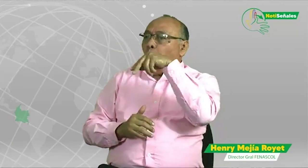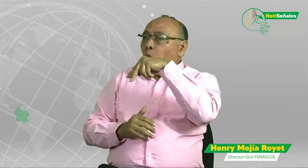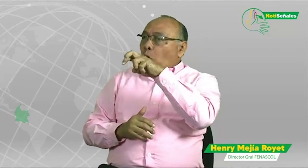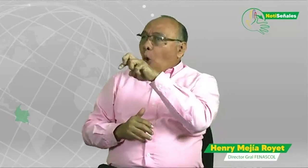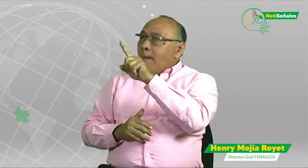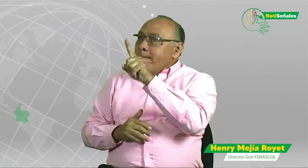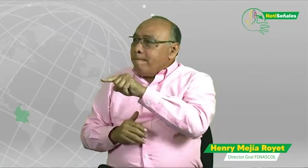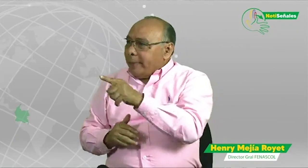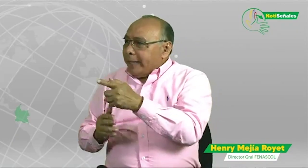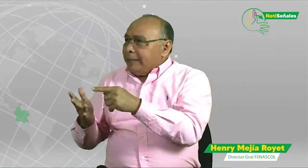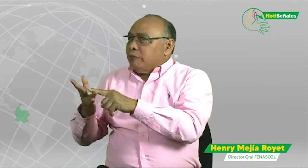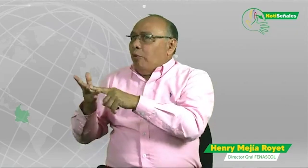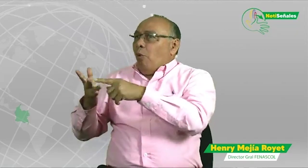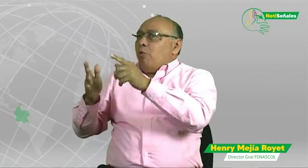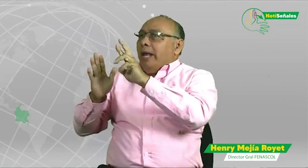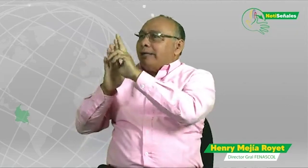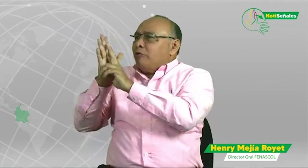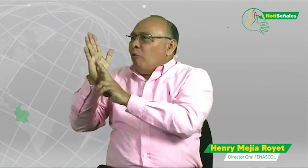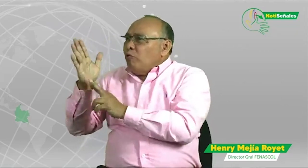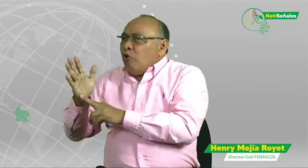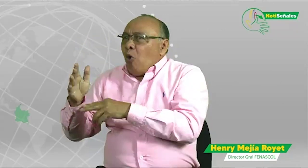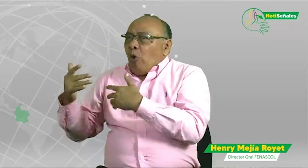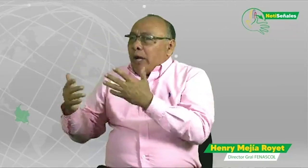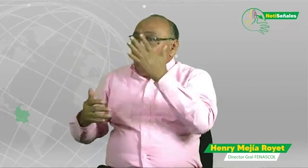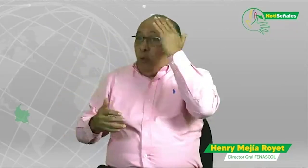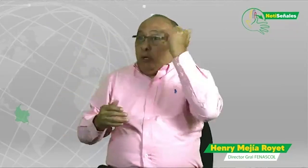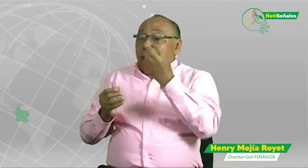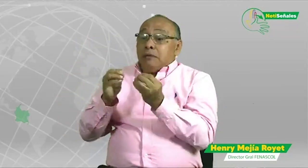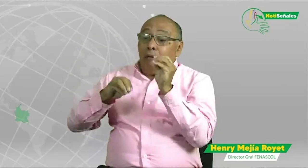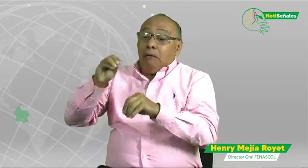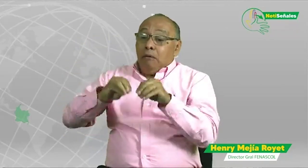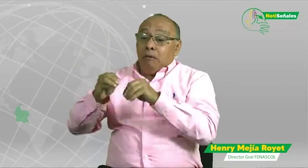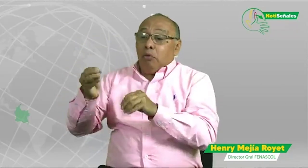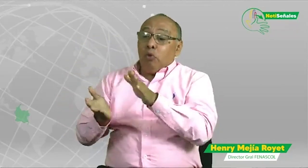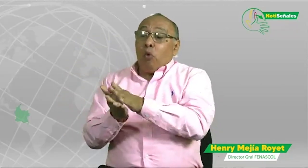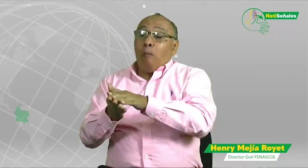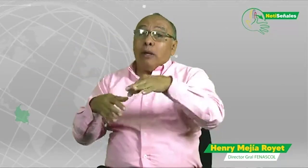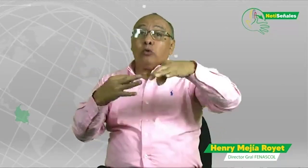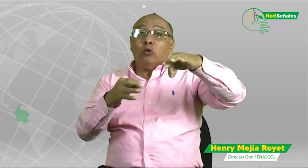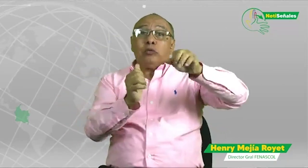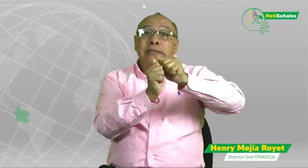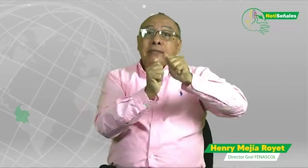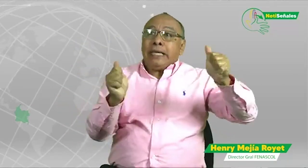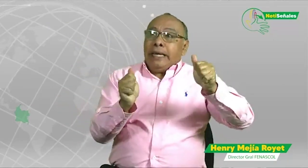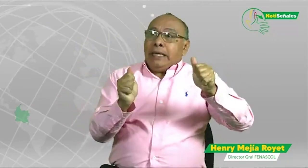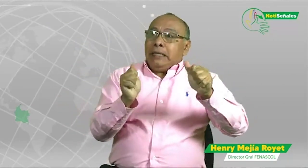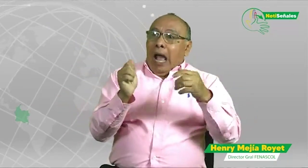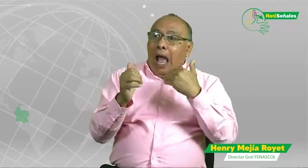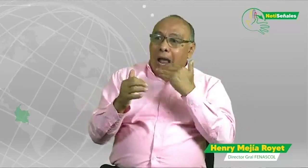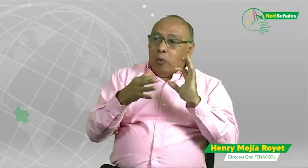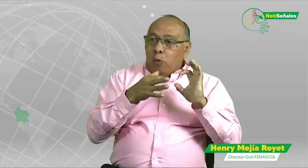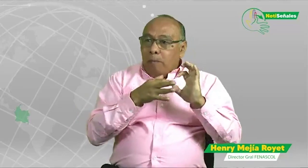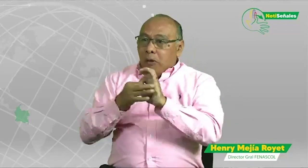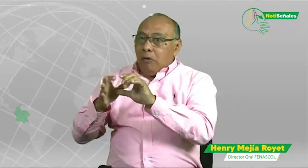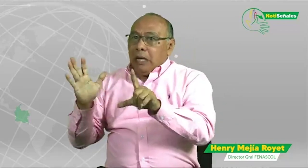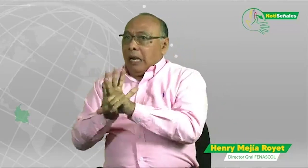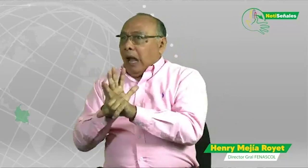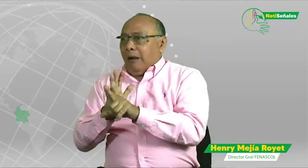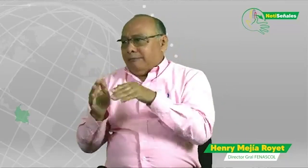no sé si sea un decreto o un COMPES o una resolución no simplemente que sea un documento que como